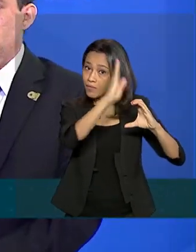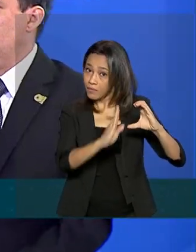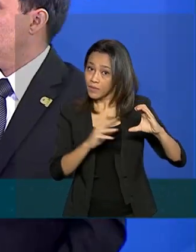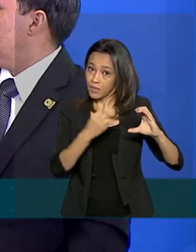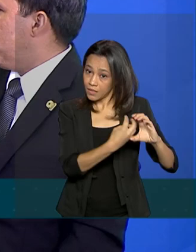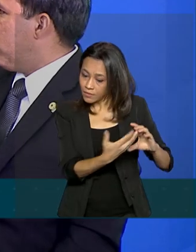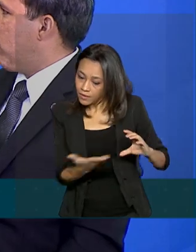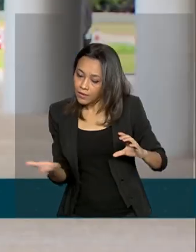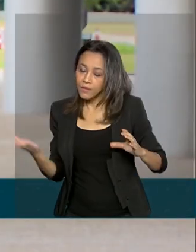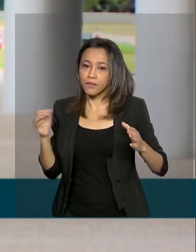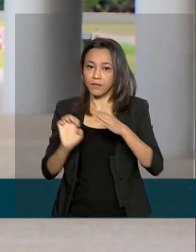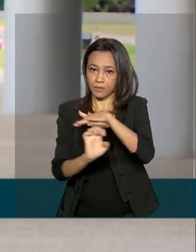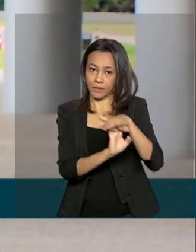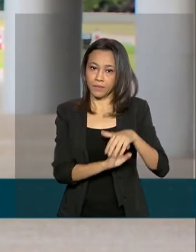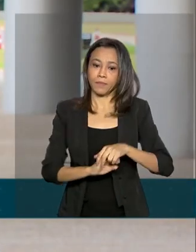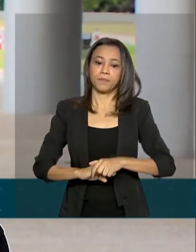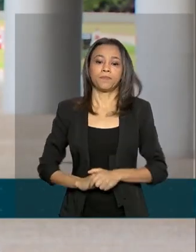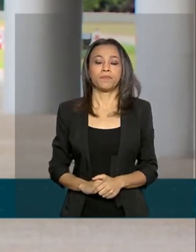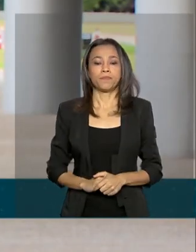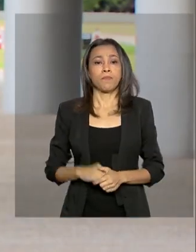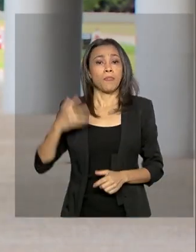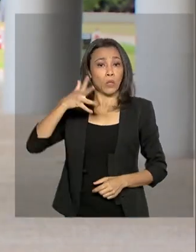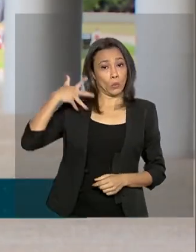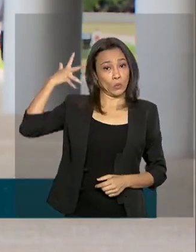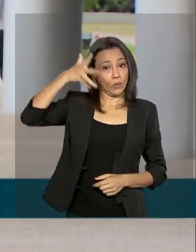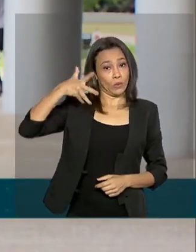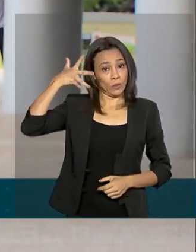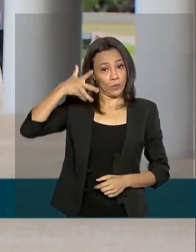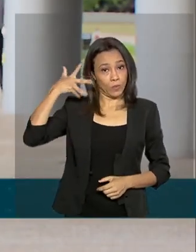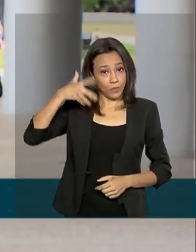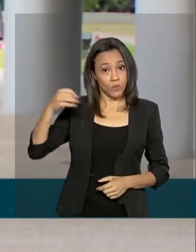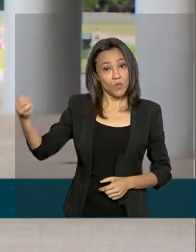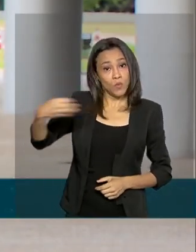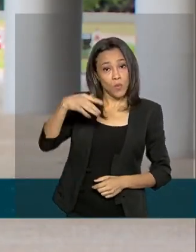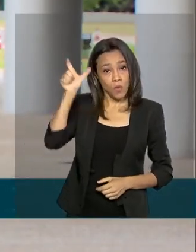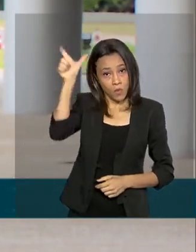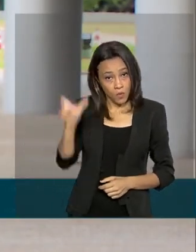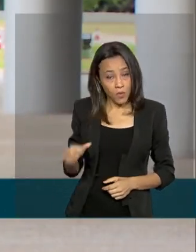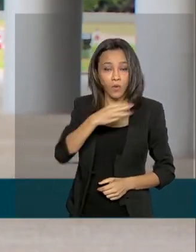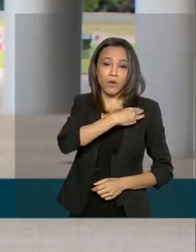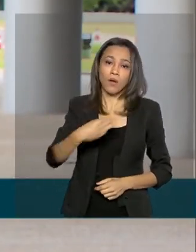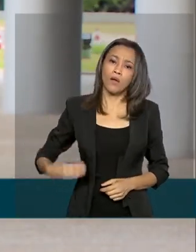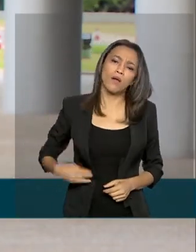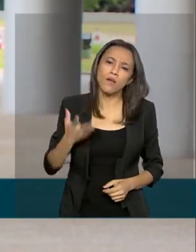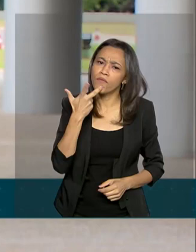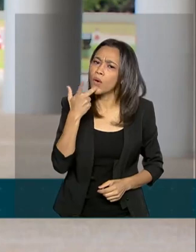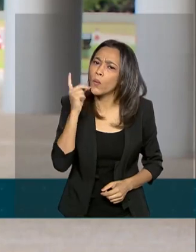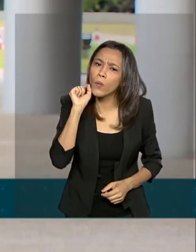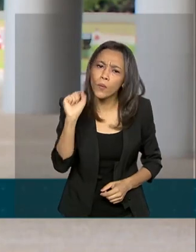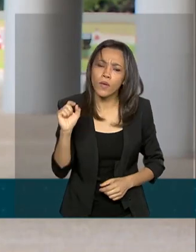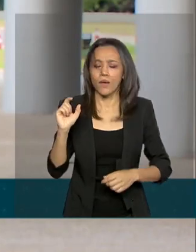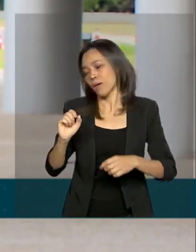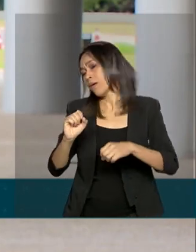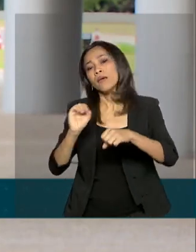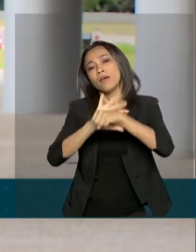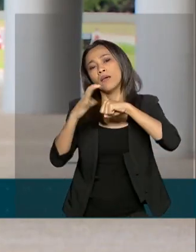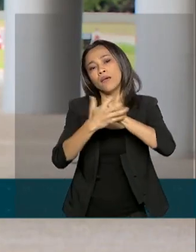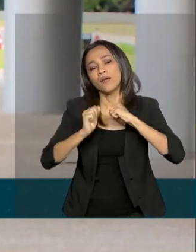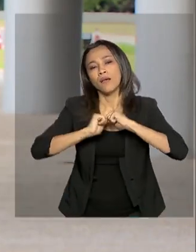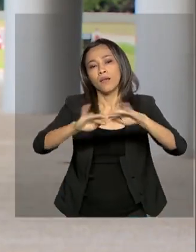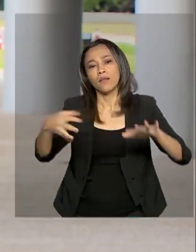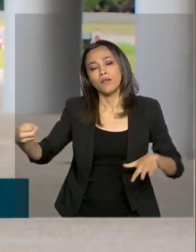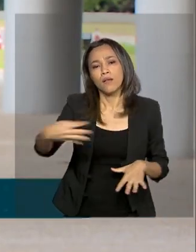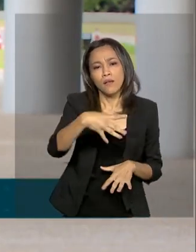Comunicação Social. No discurso de posse, o novo ministro Fábio Faria disse que a pandemia do novo coronavírus